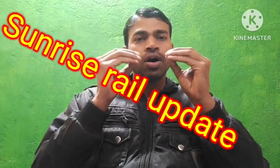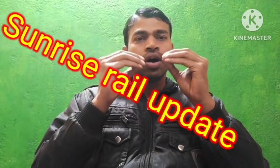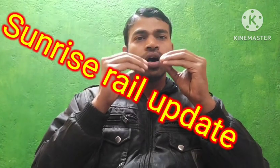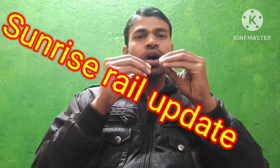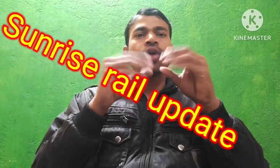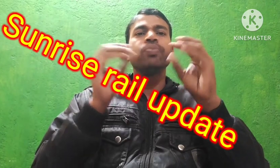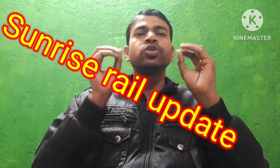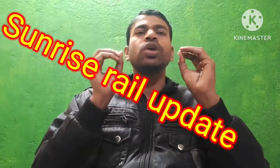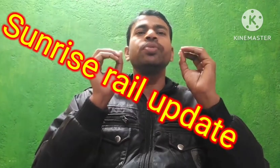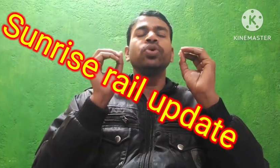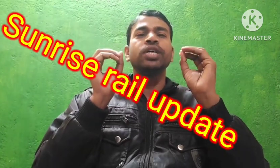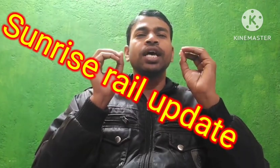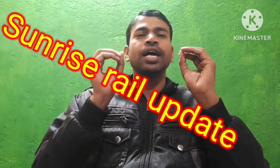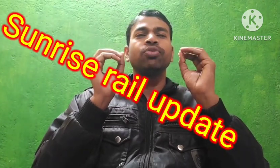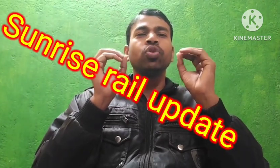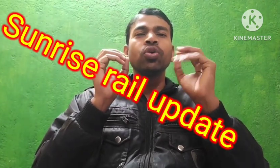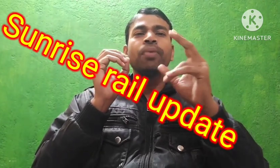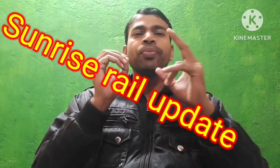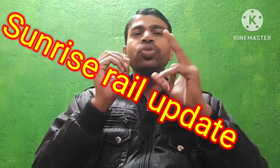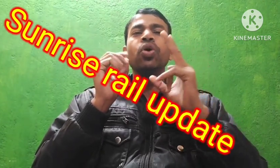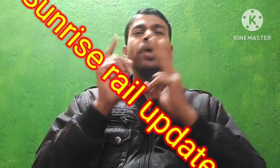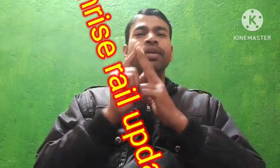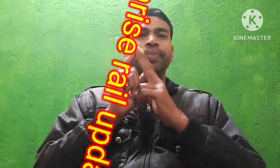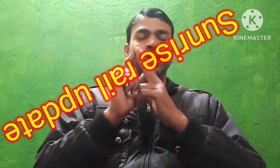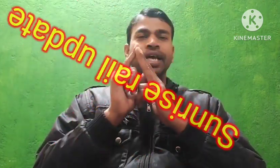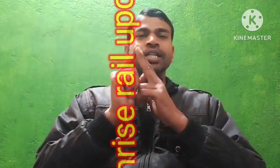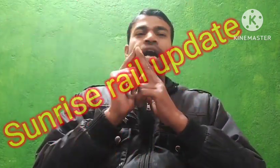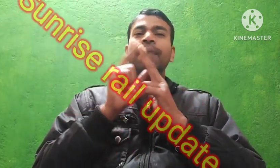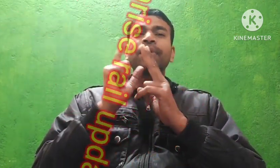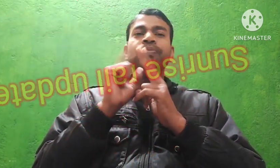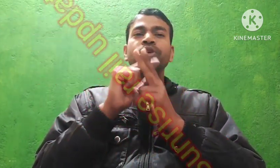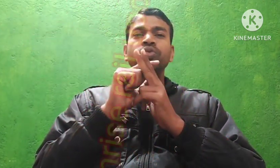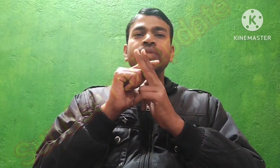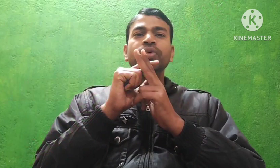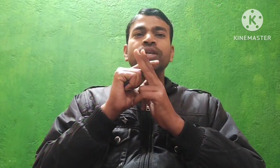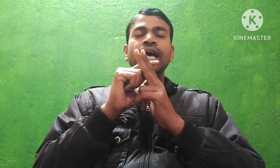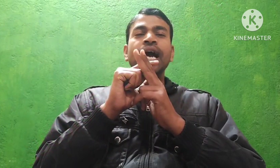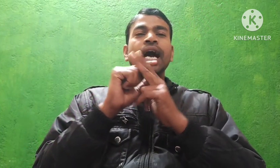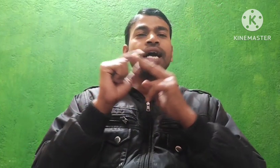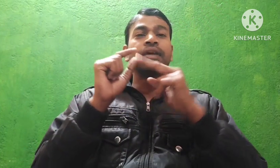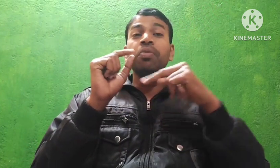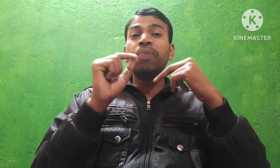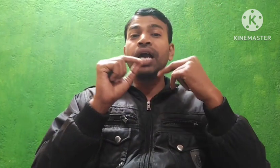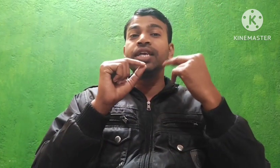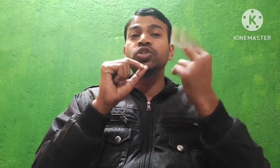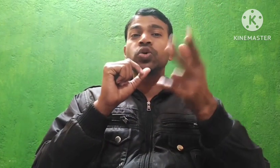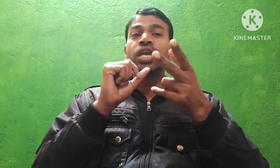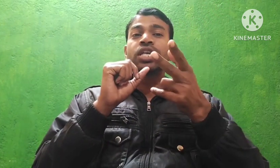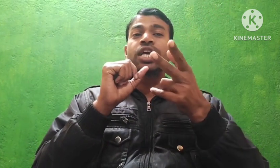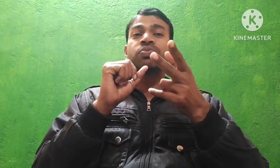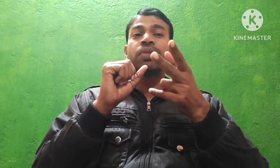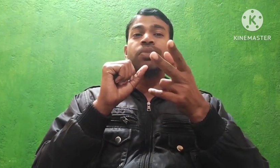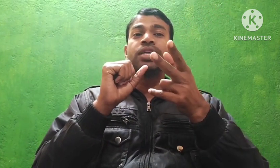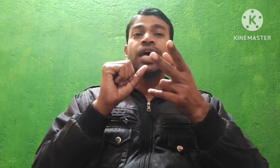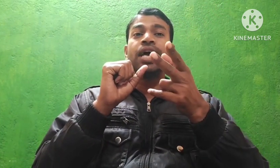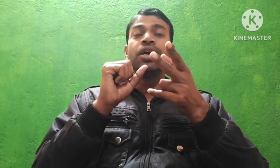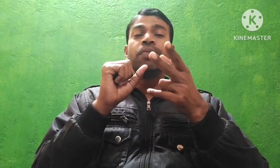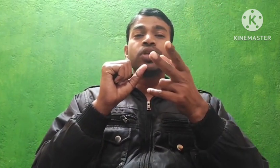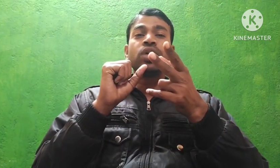और mutual भी हो जाएगा दोनों दो benefit है आपका mutual भी हो जाएगा अगर मानले journal transfer मिल जाए mutual